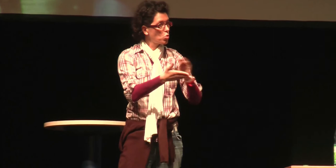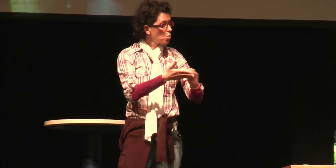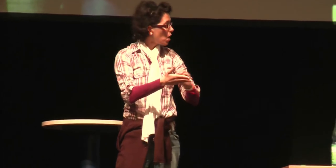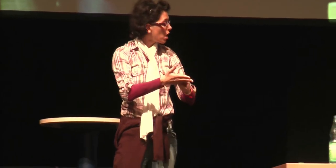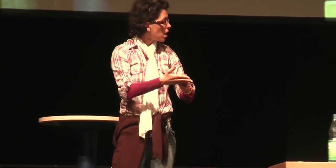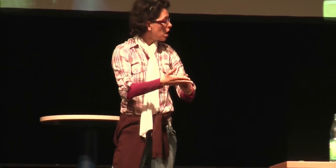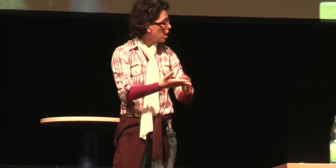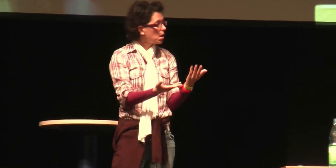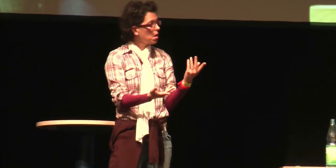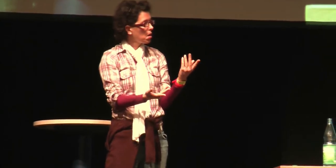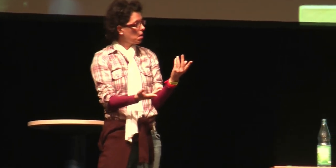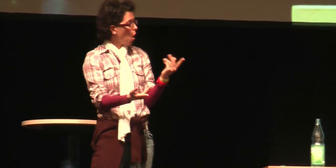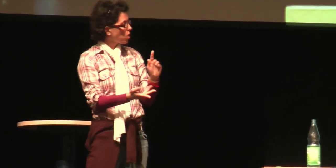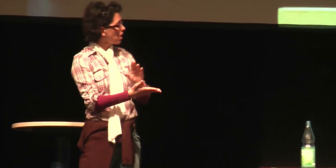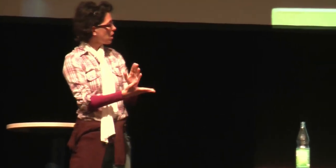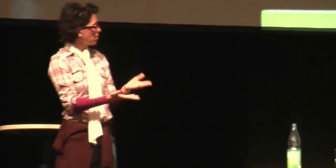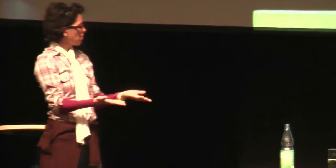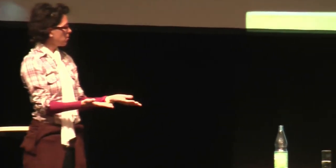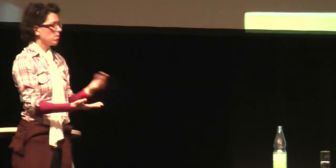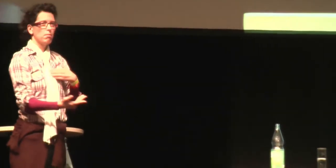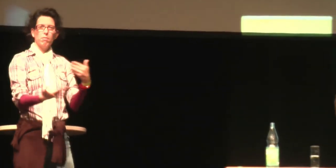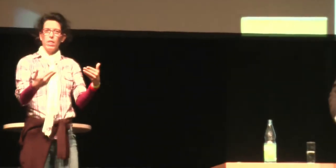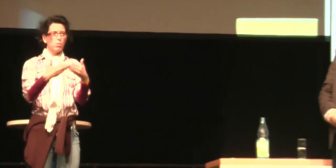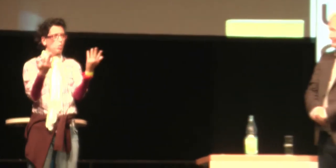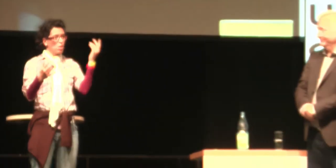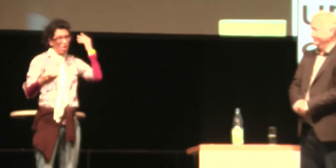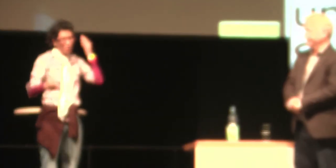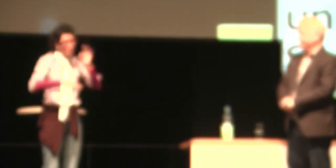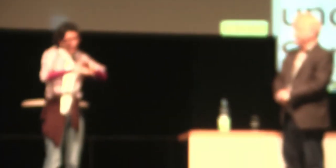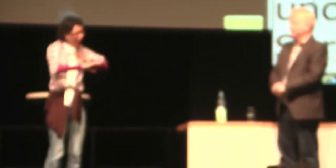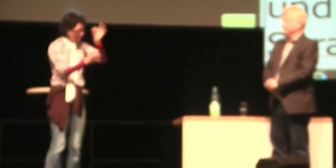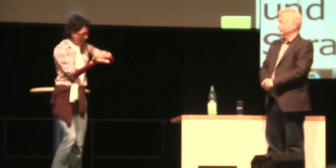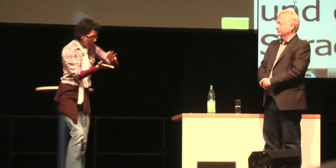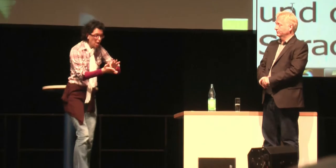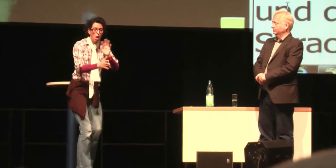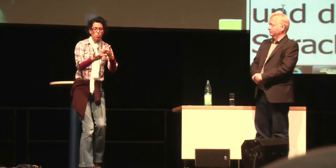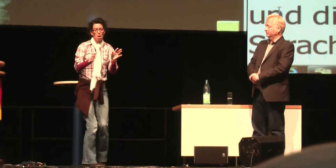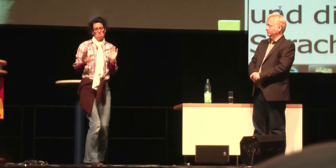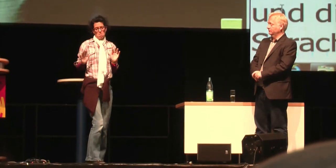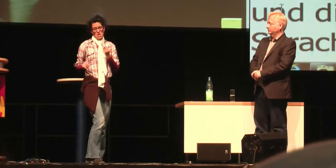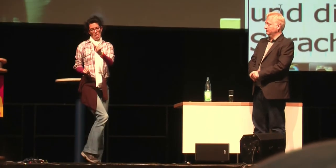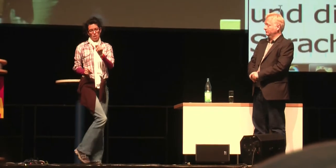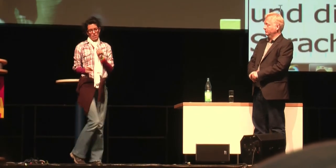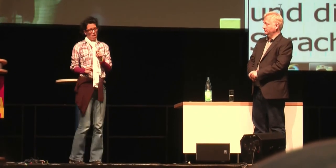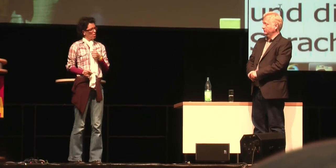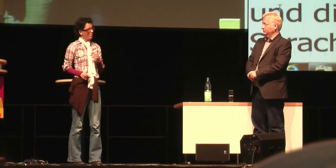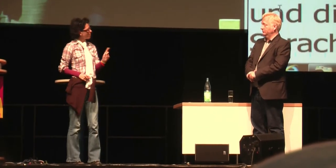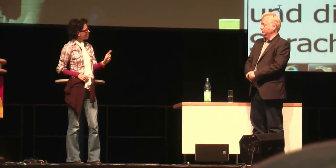gar nichts, was mit gebärdensprachlicher Förderung zusammenhängt. Die bezahlen keine Gebärdenkurse, gar nichts. Und ich finde, das ist ein Widerspruch. Man kann nicht sagen,